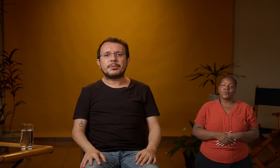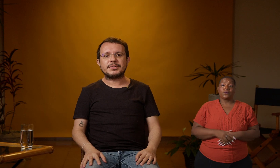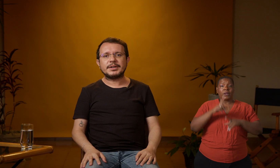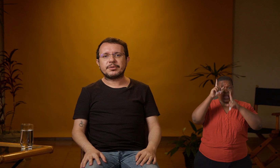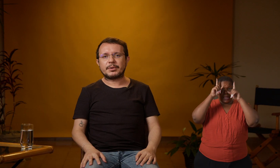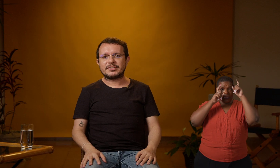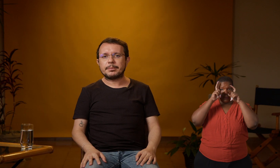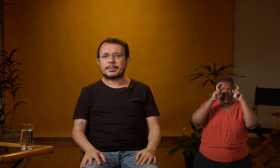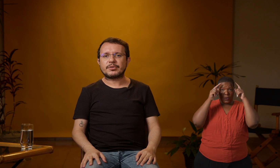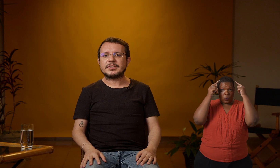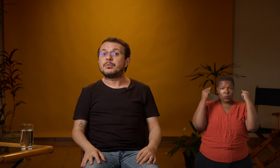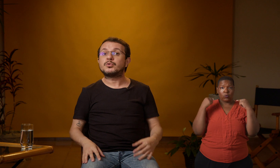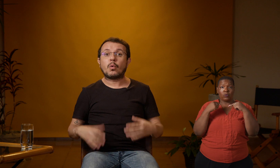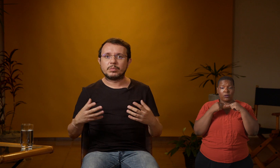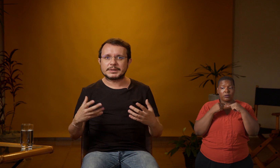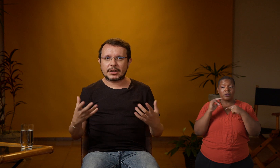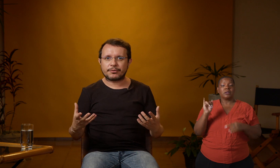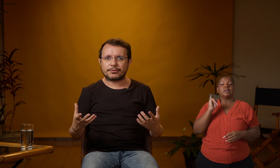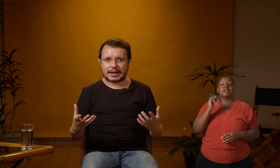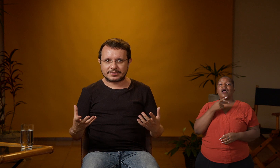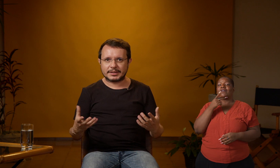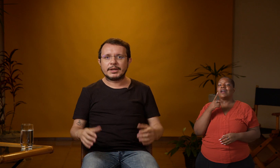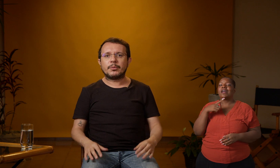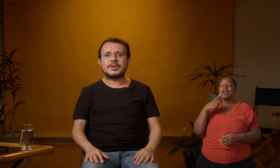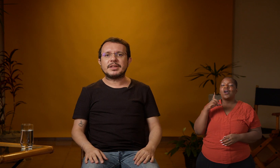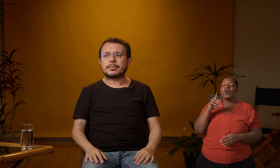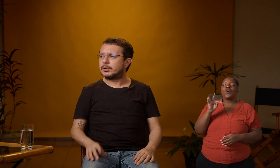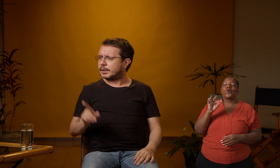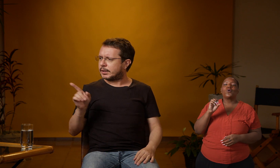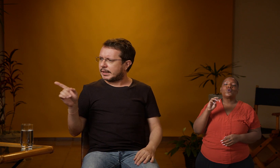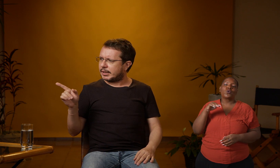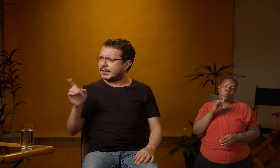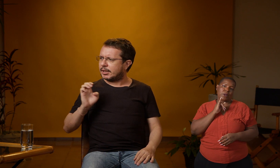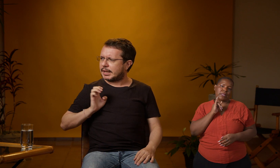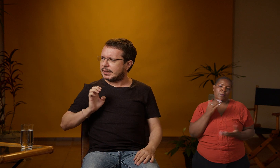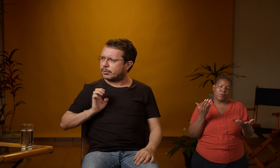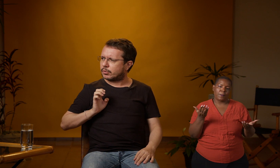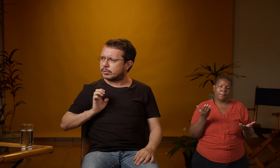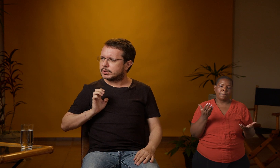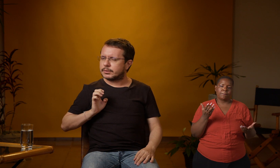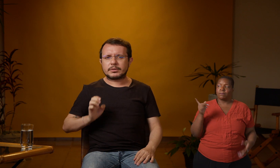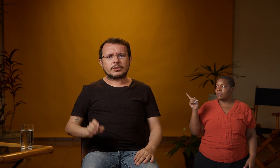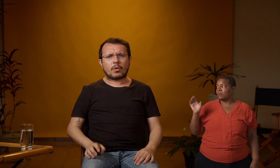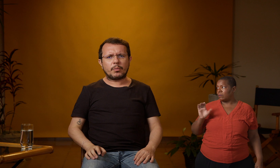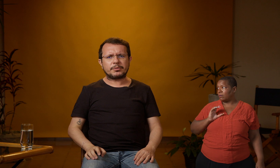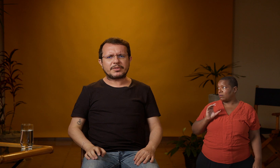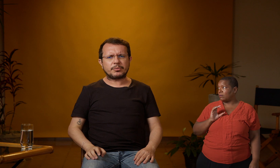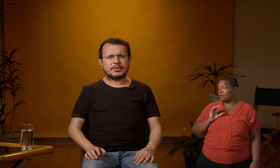importante, por exemplo, para você dar um tom da frase. Um exemplo, ele é rico como uma expressão de